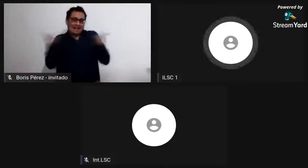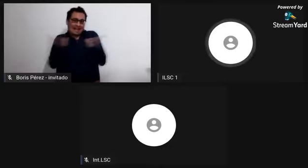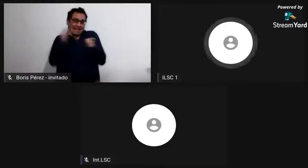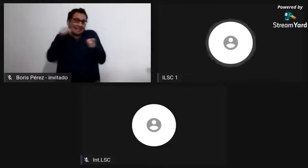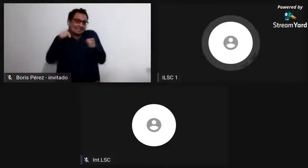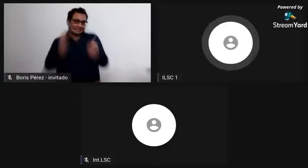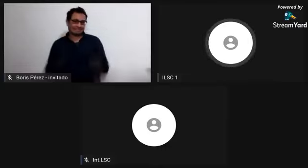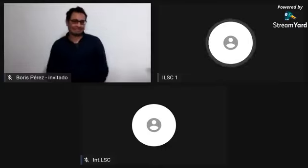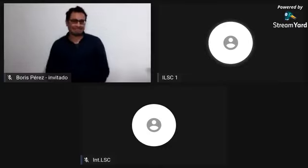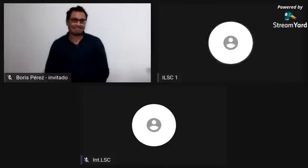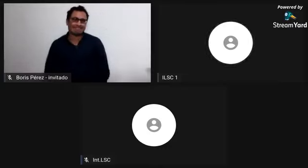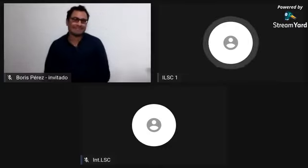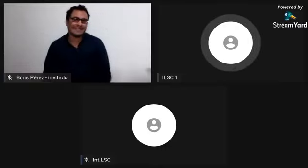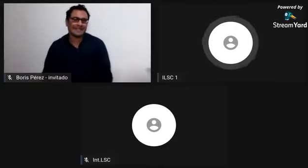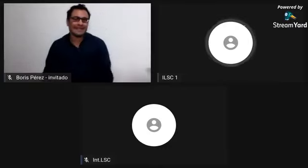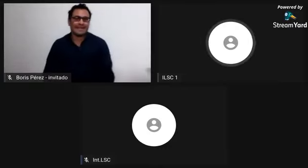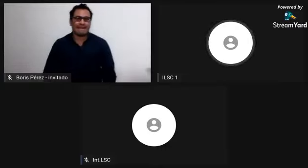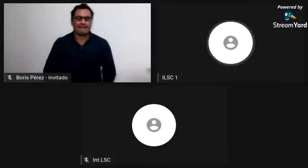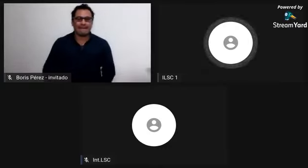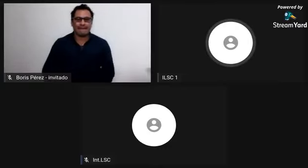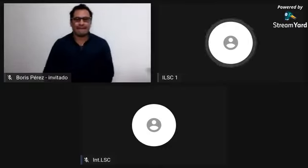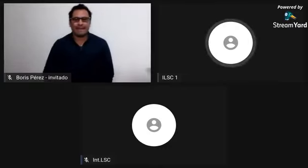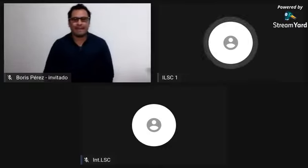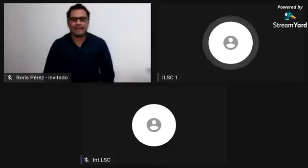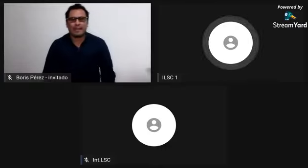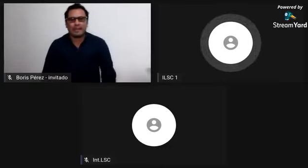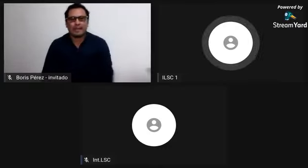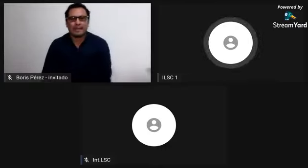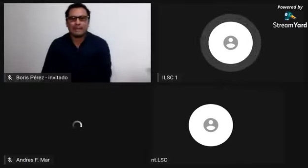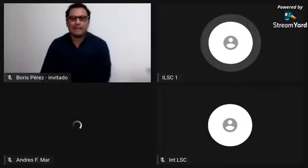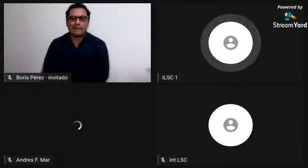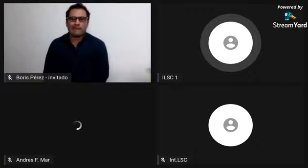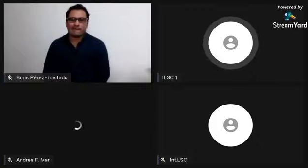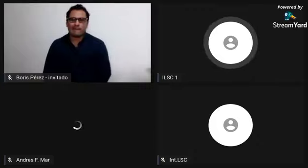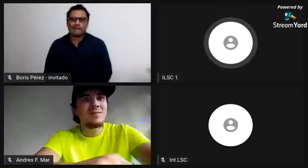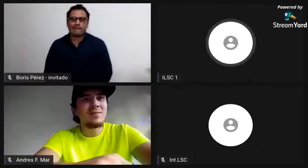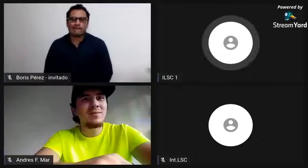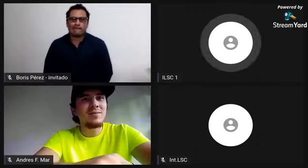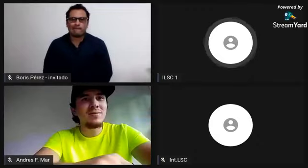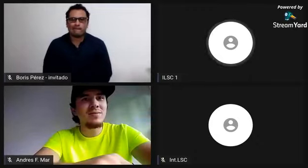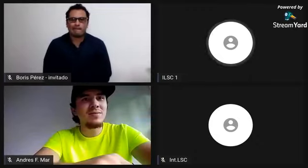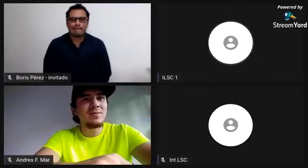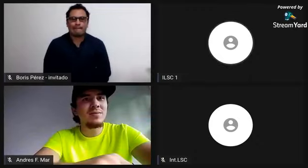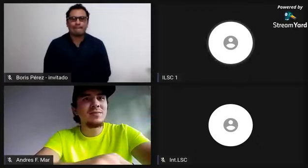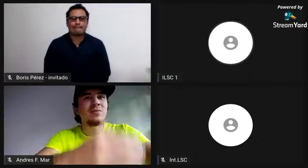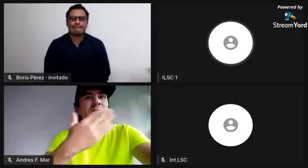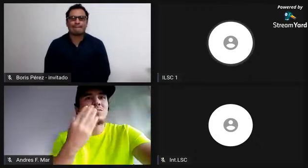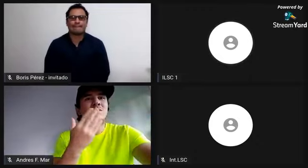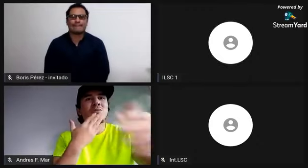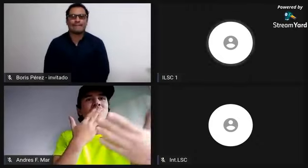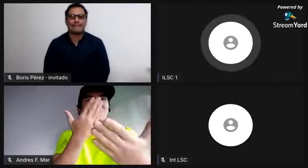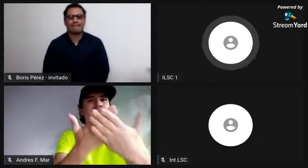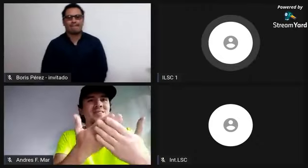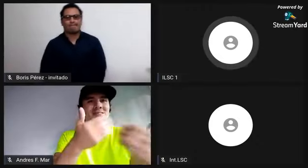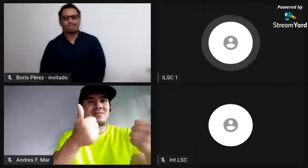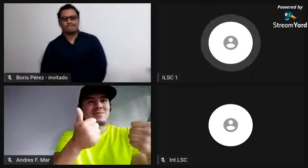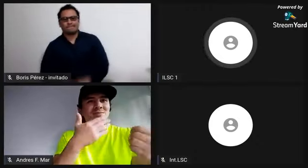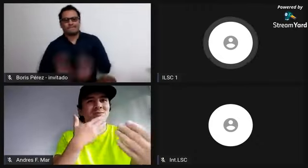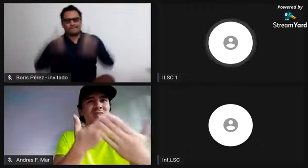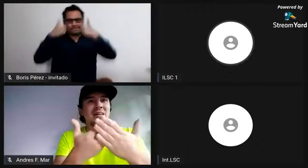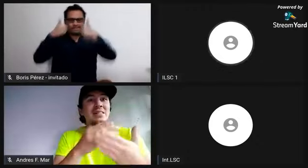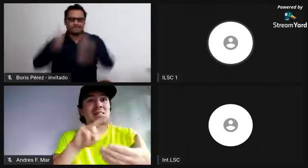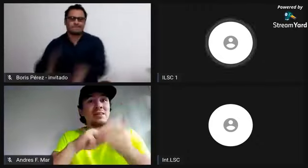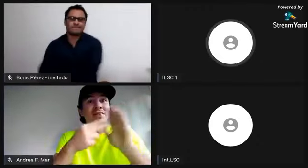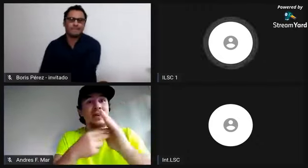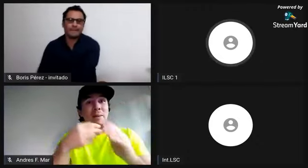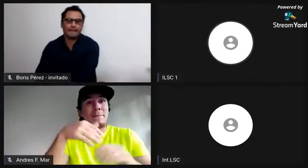posteriormente a su liberación de la esclavitud. De este tema podemos hablar muchísimo, pero pues toca ser un